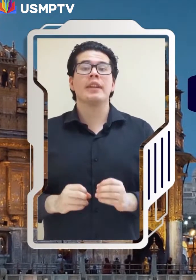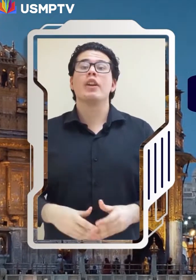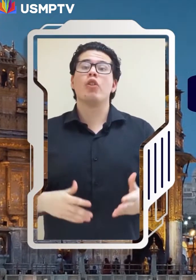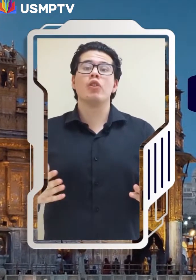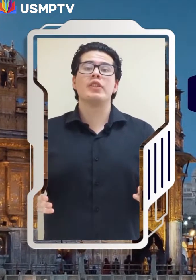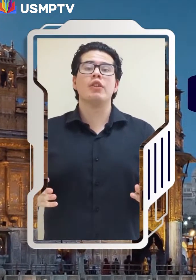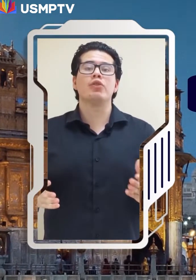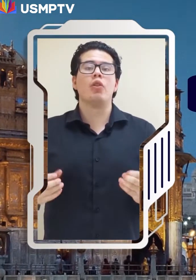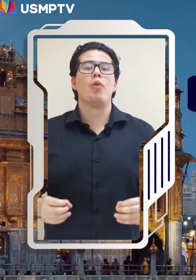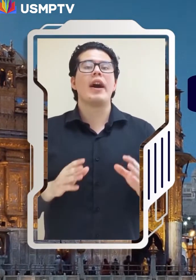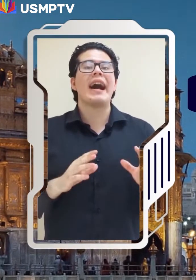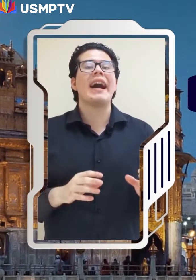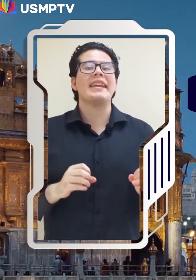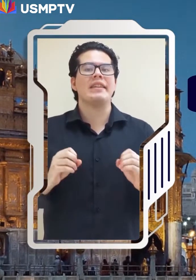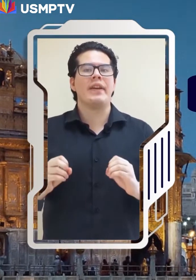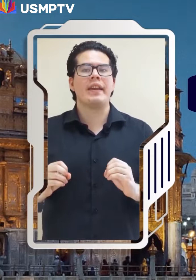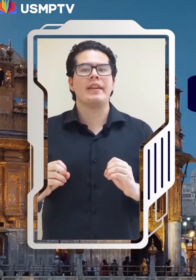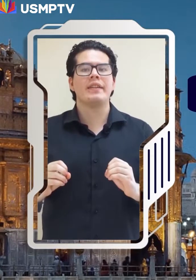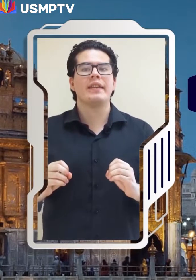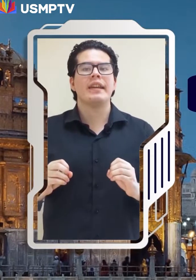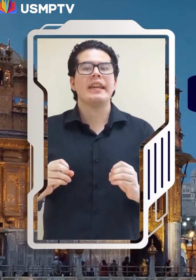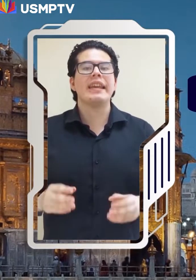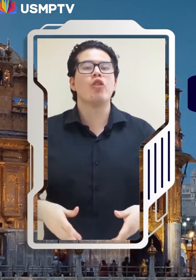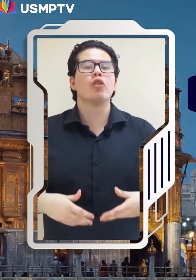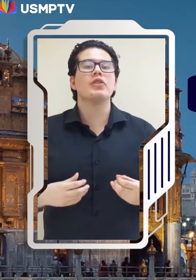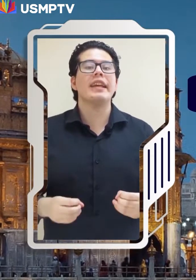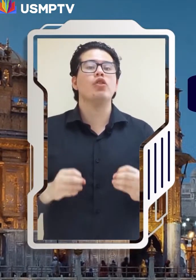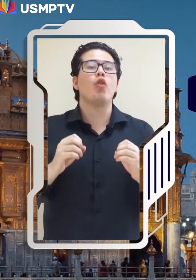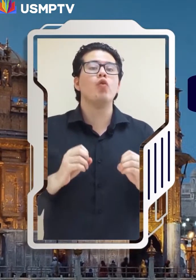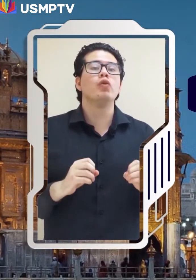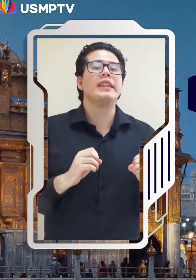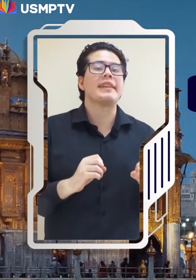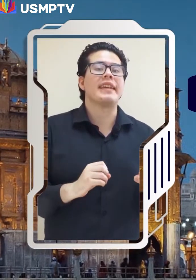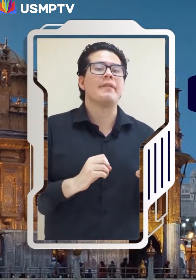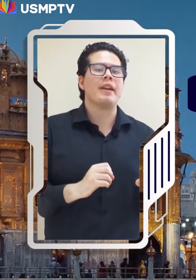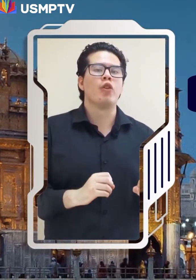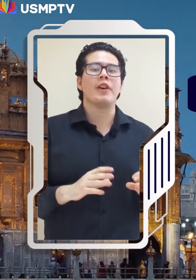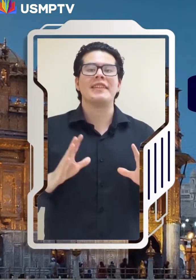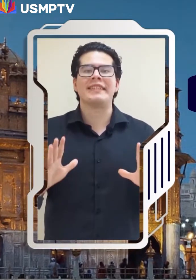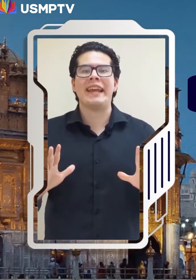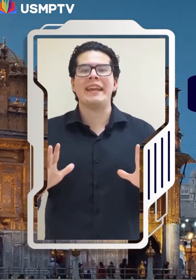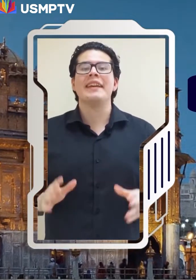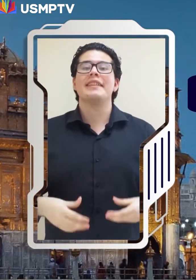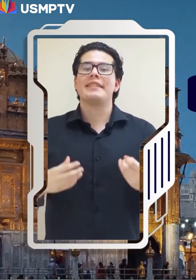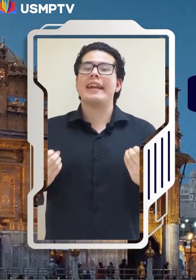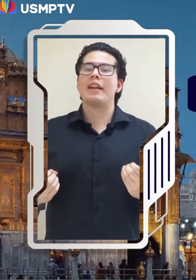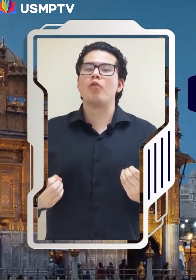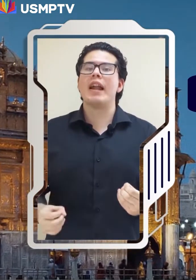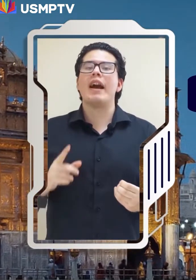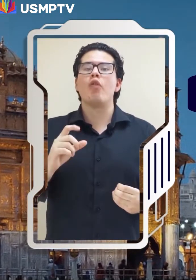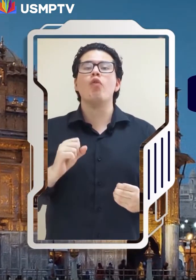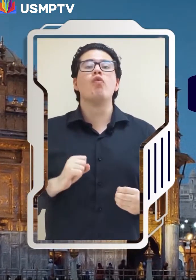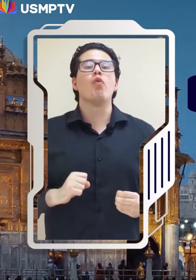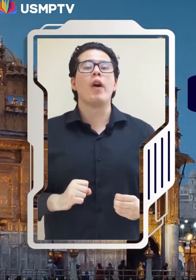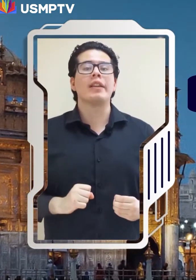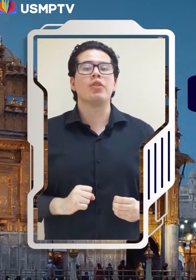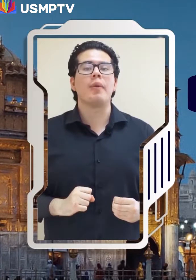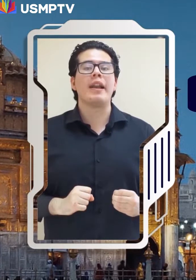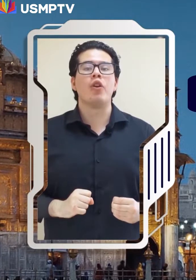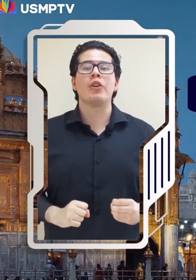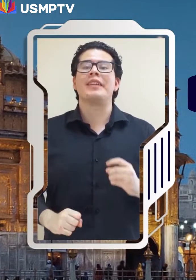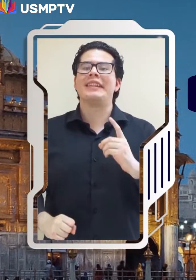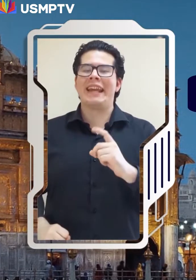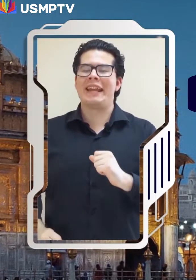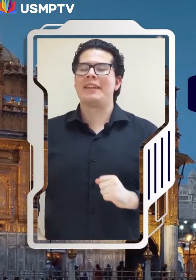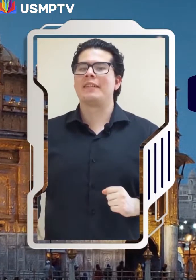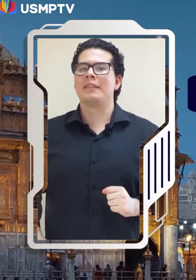valores conocidos como A y B. Y conociendo un tercer valor, C, se calcula un cuarto